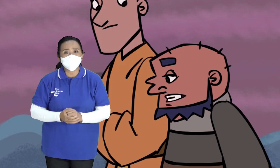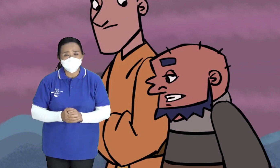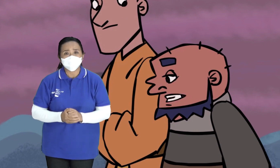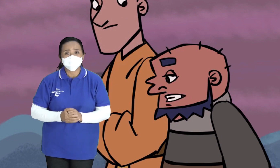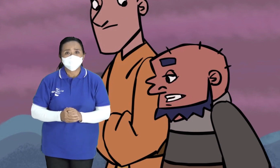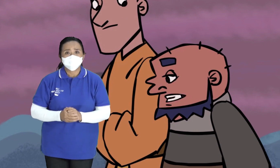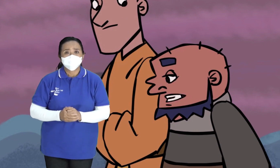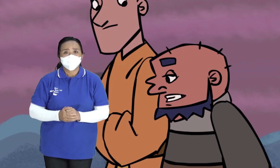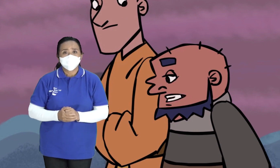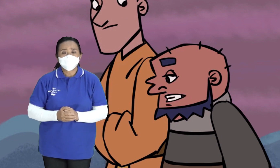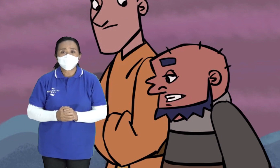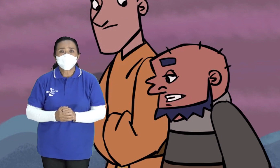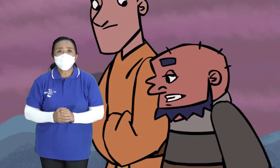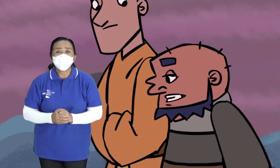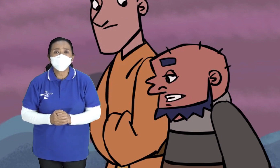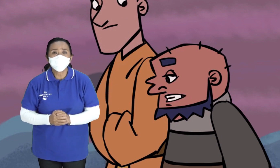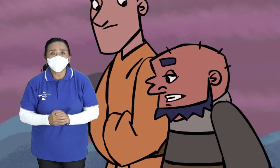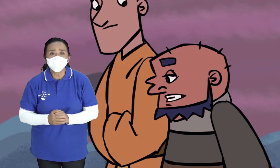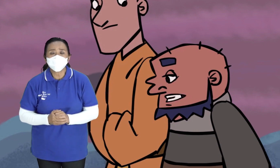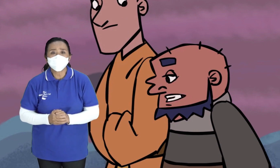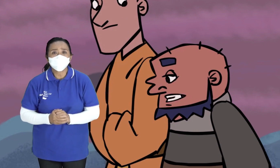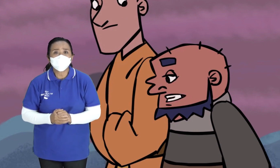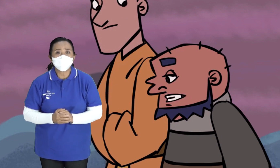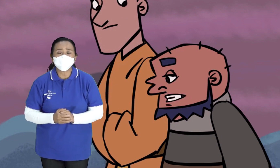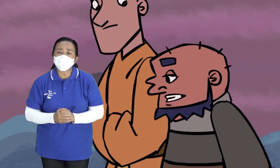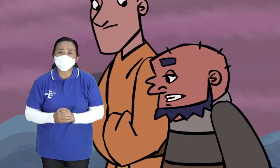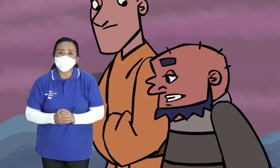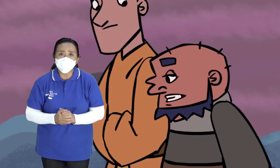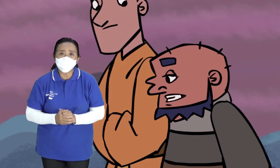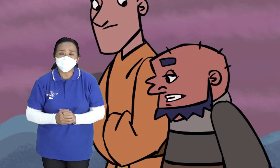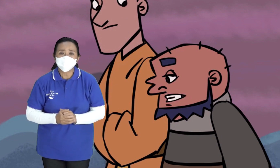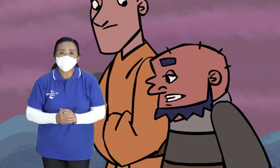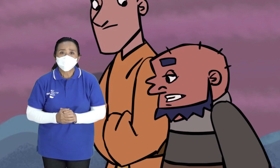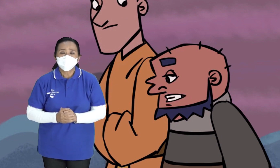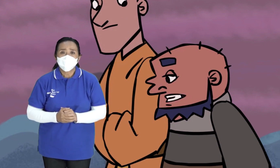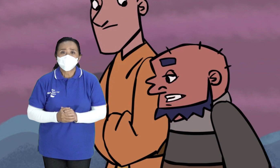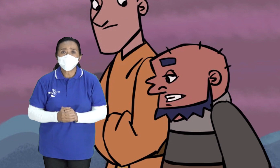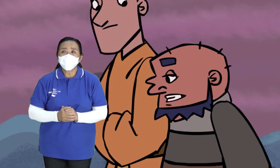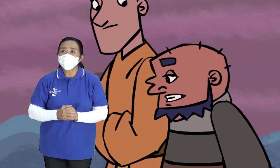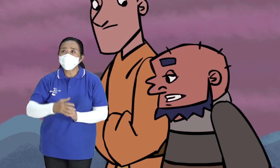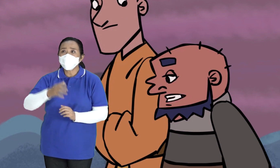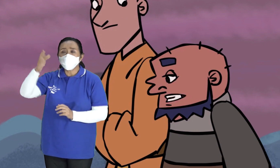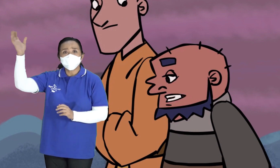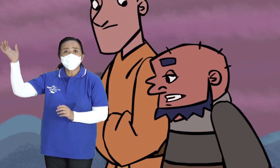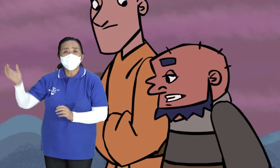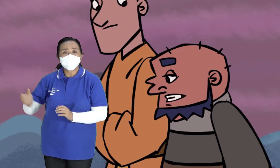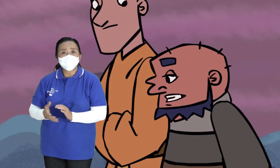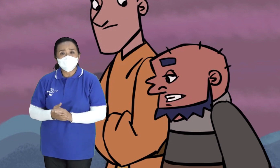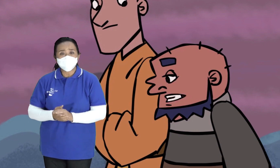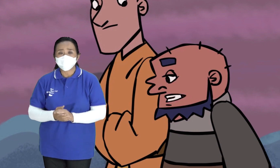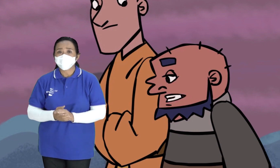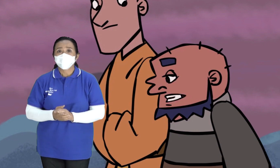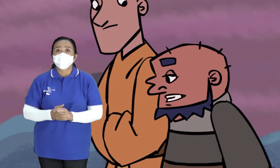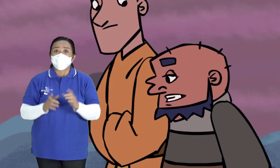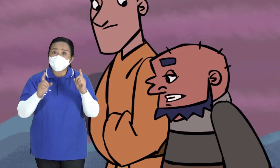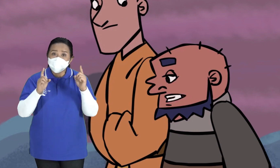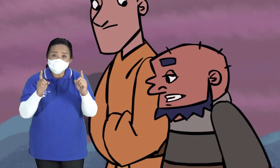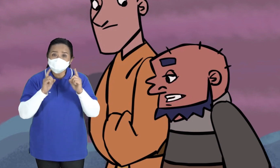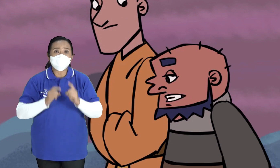kemana sih Siapa yang nanyain gitu Ke Elisa Apa mau pergi Keluar kota